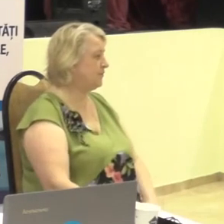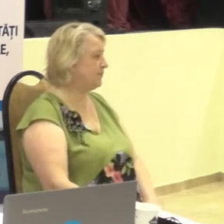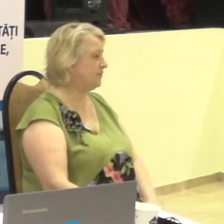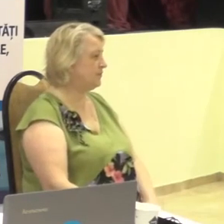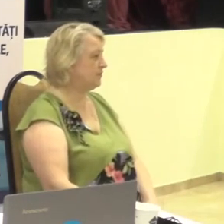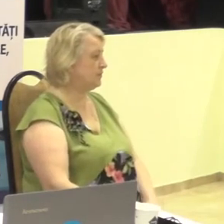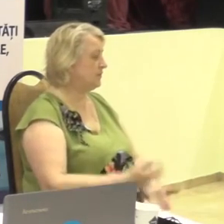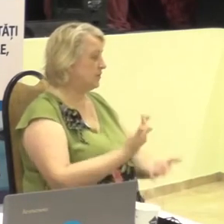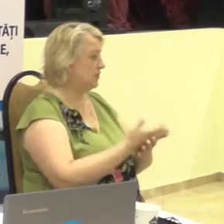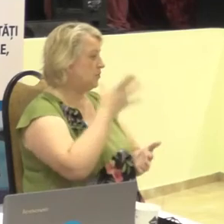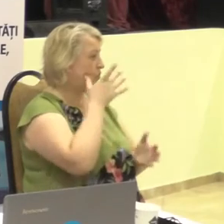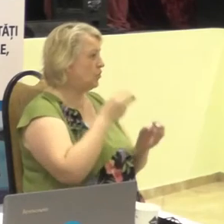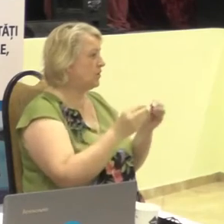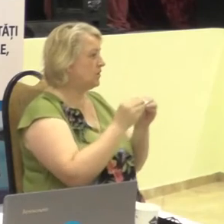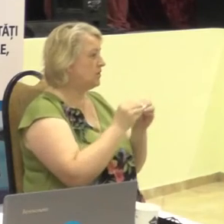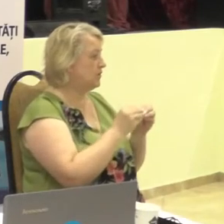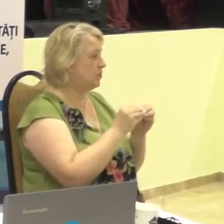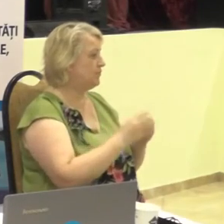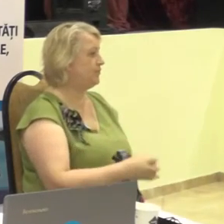Este ora 10